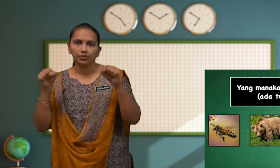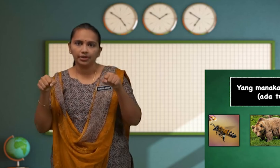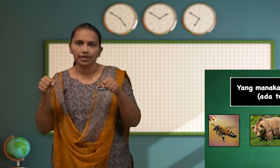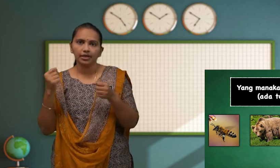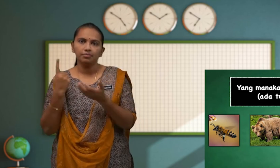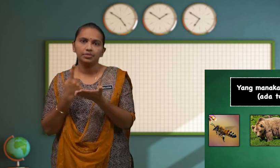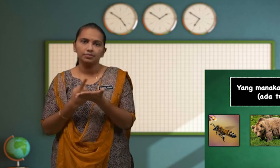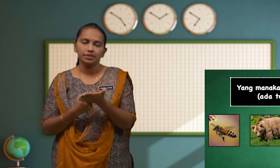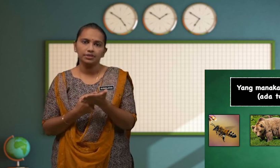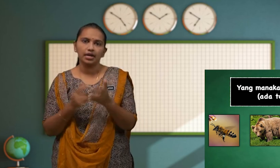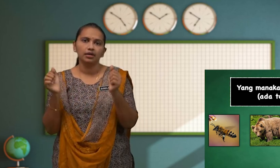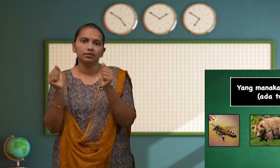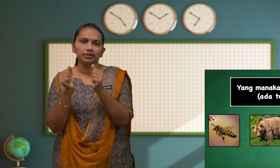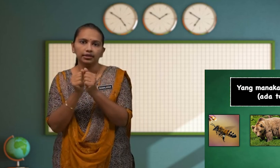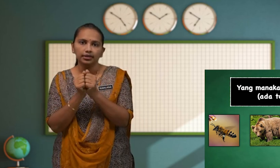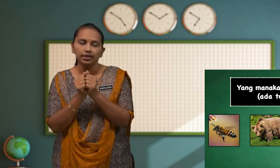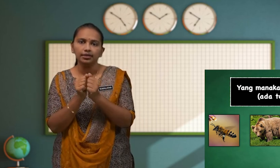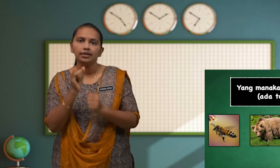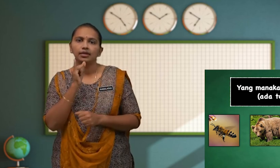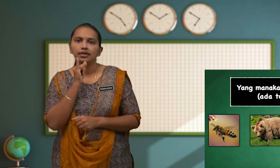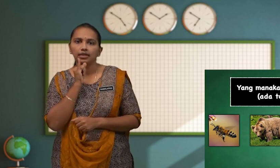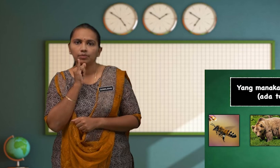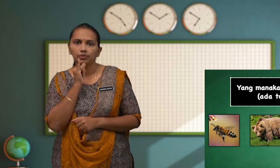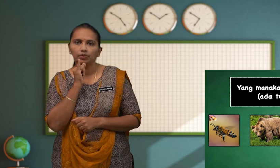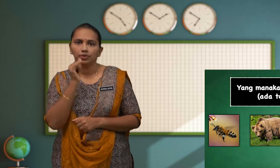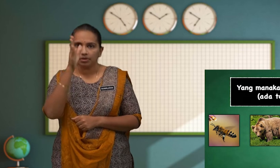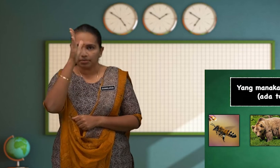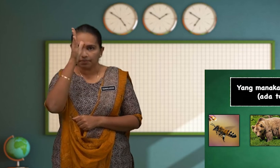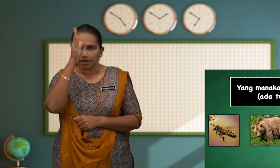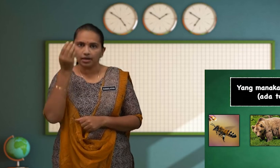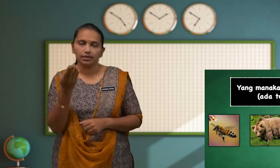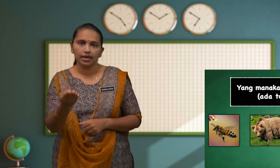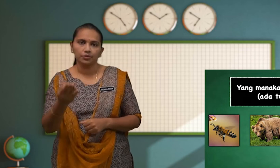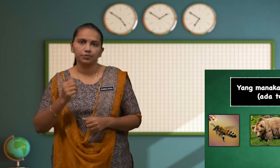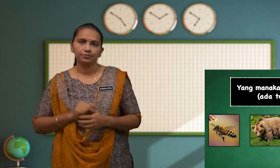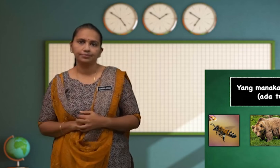Boleh Berbincang Dengan Ibu Bapak Kamu